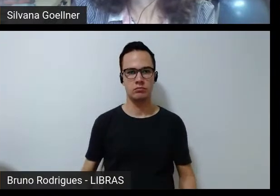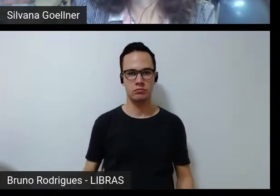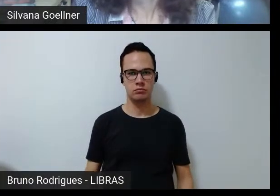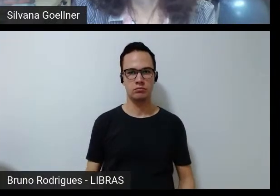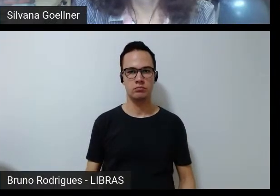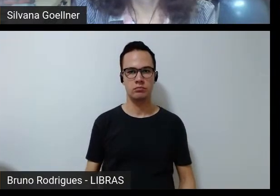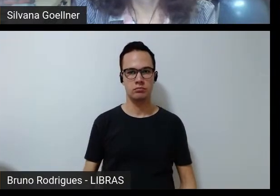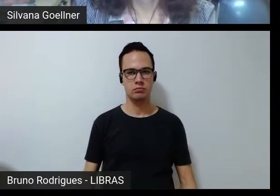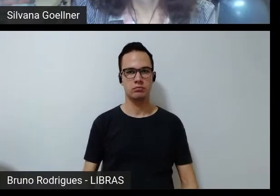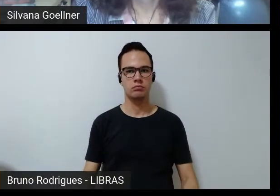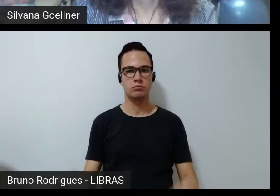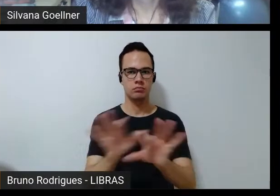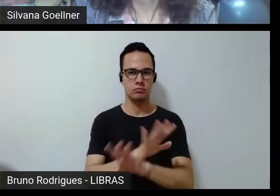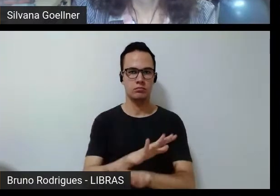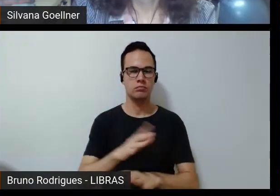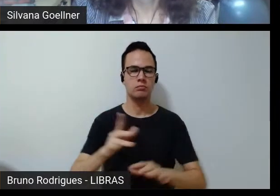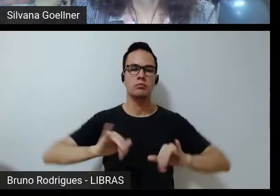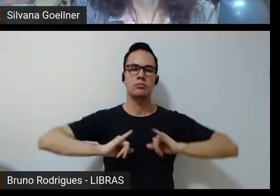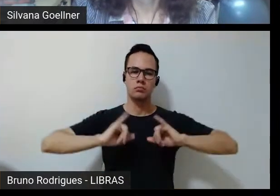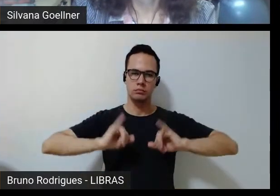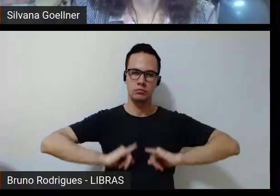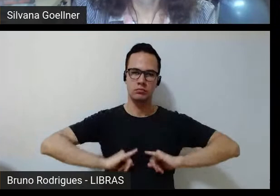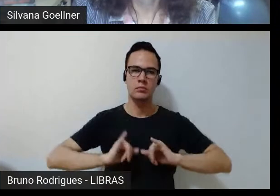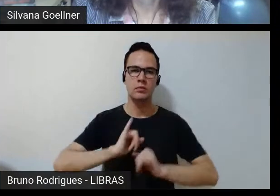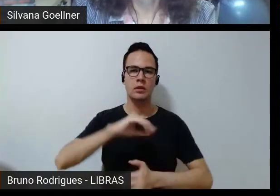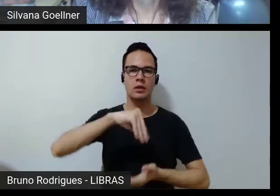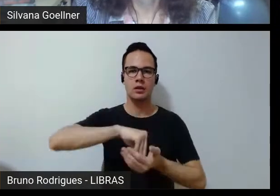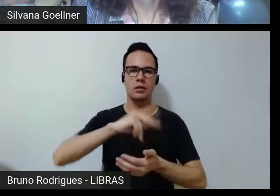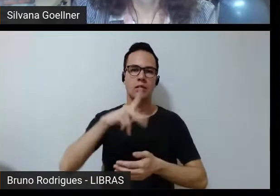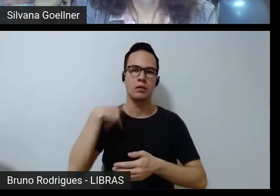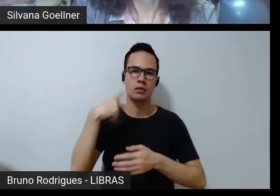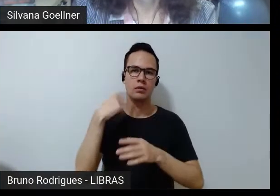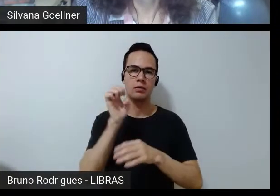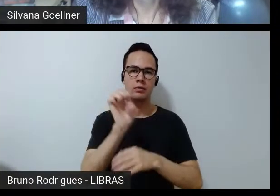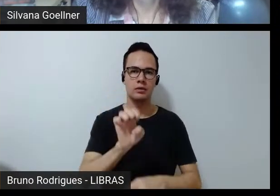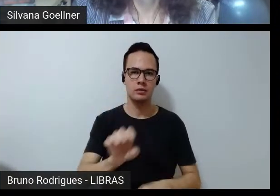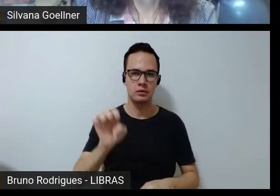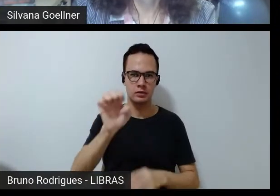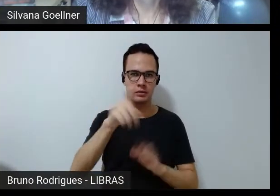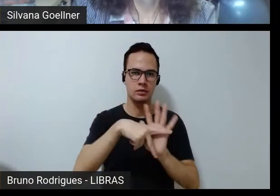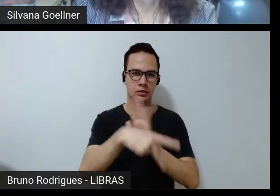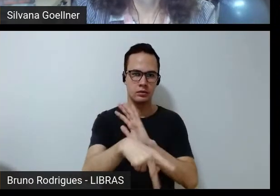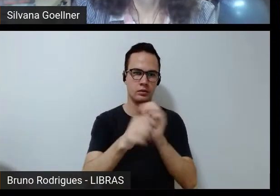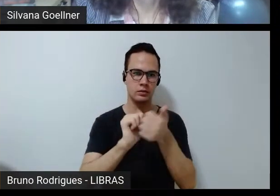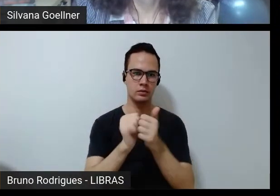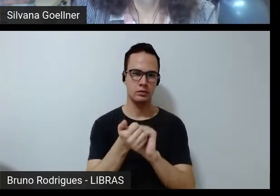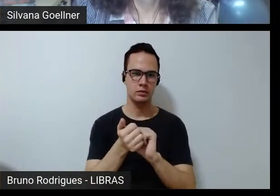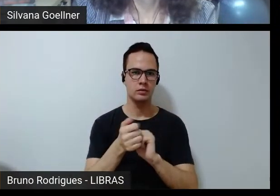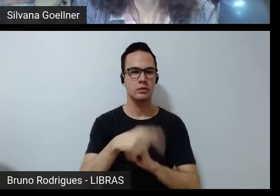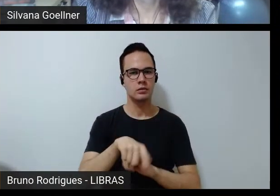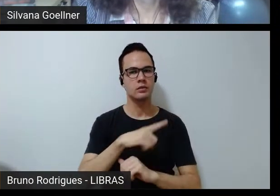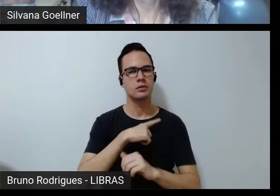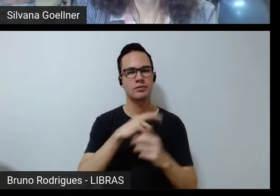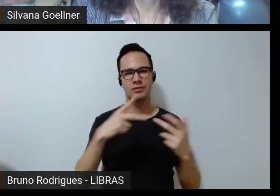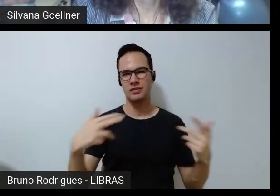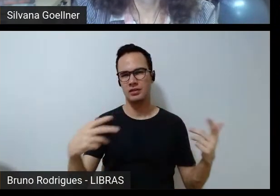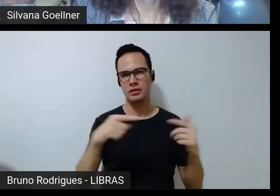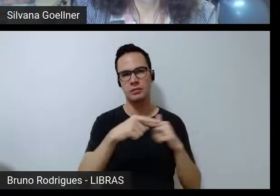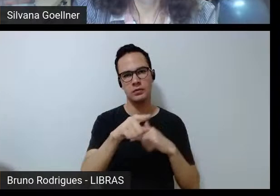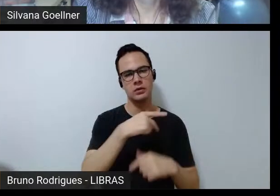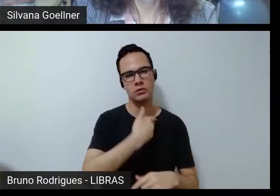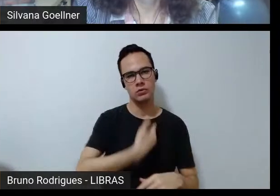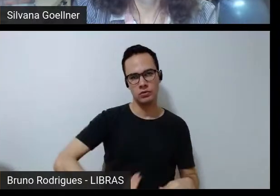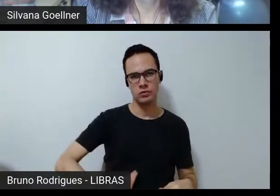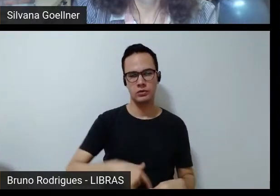E é isso sofremos com a falta de uma política de Estado para o esporte. Temos sucessivas políticas de governo